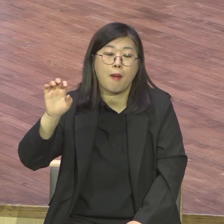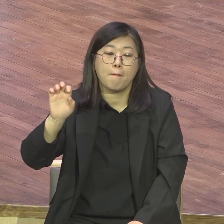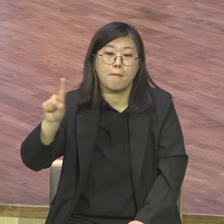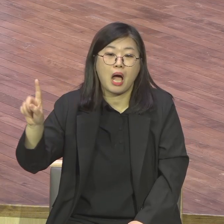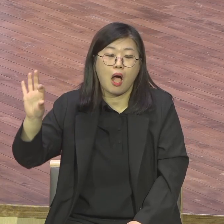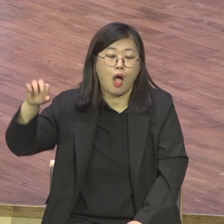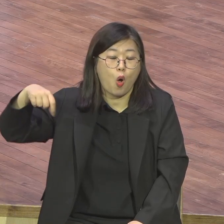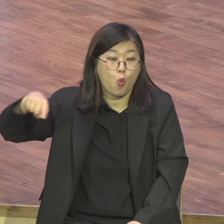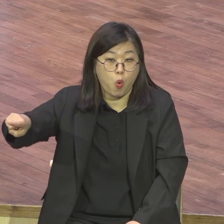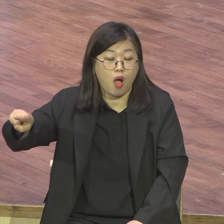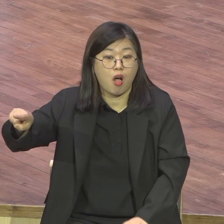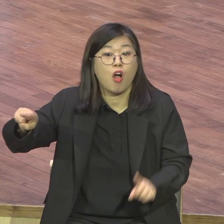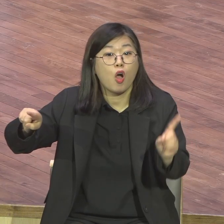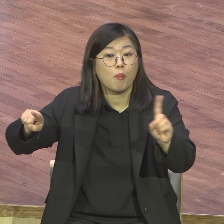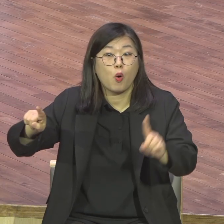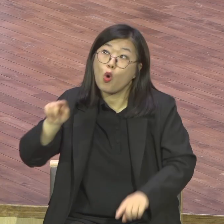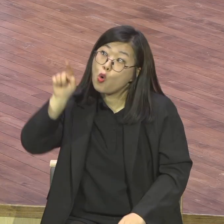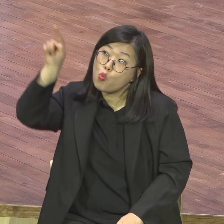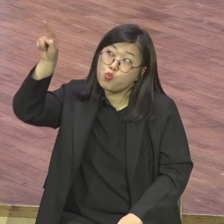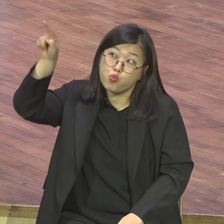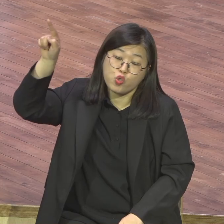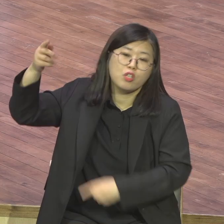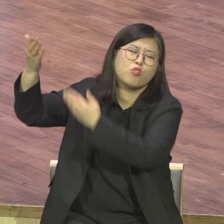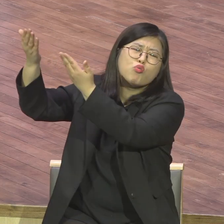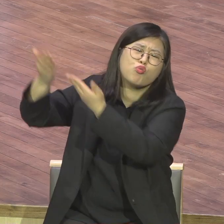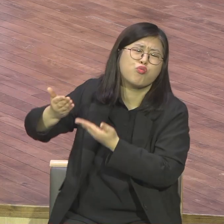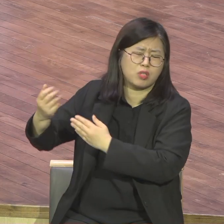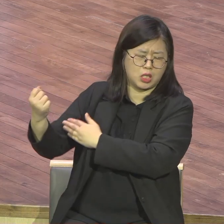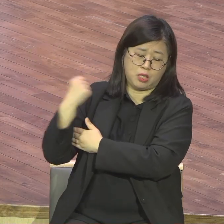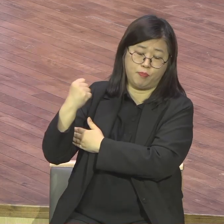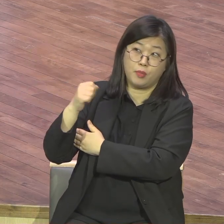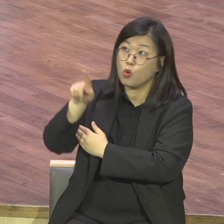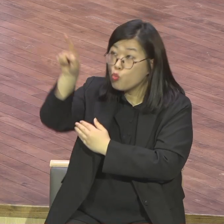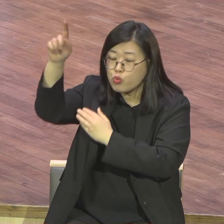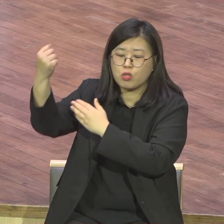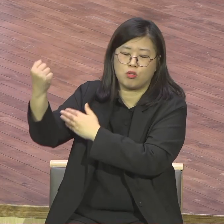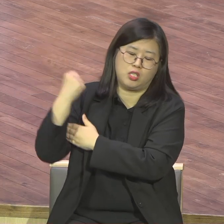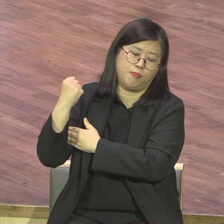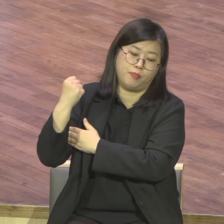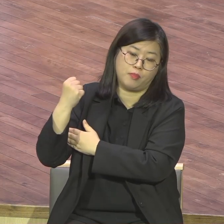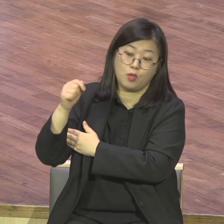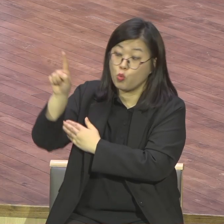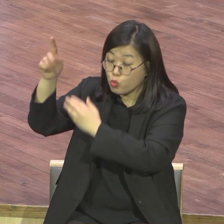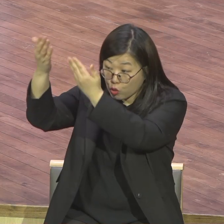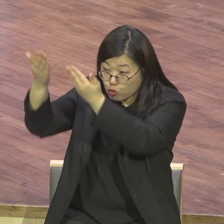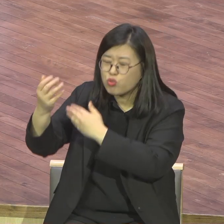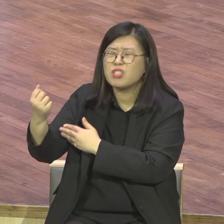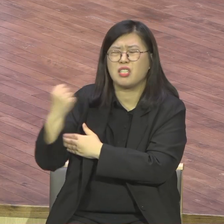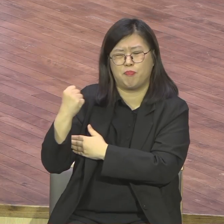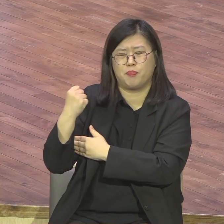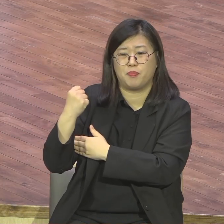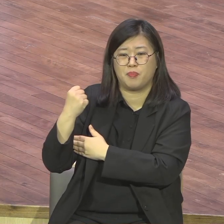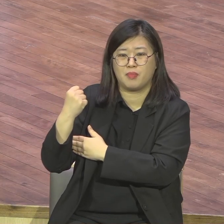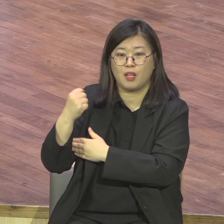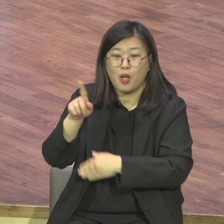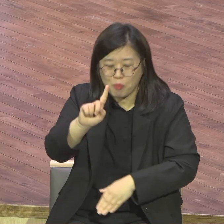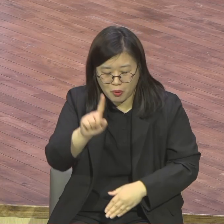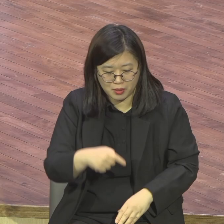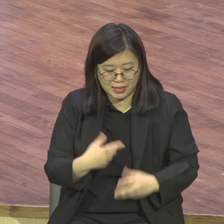힘 하나님이 주시는 힘 이건 다르죠. 내 공부를 못해서 나는 몸이